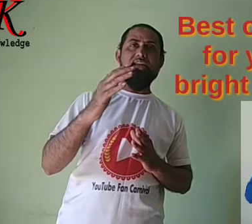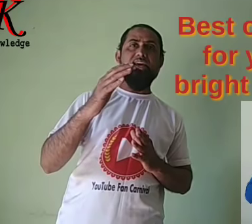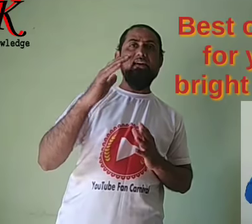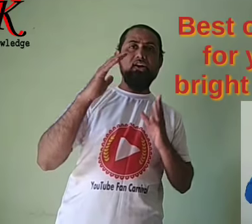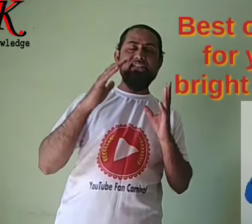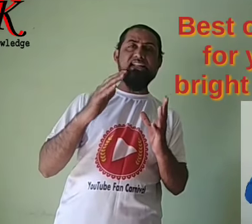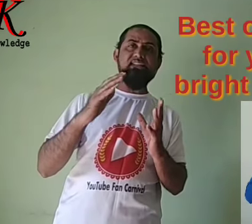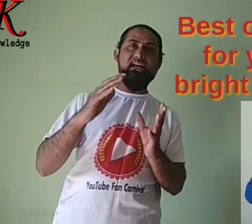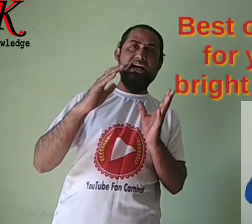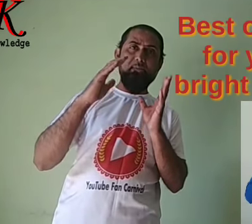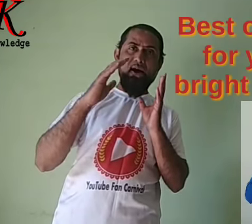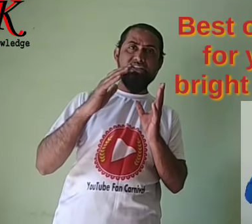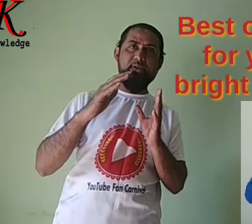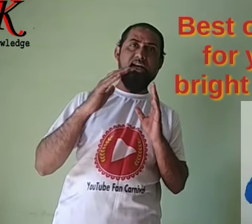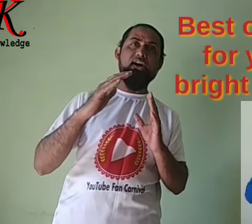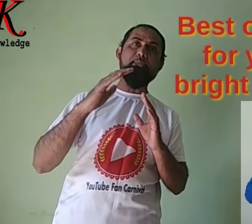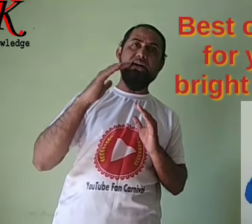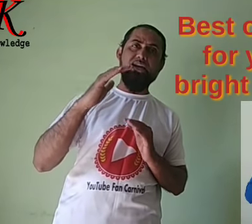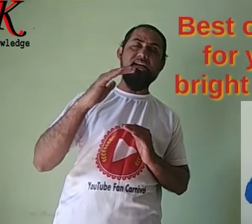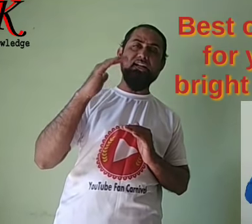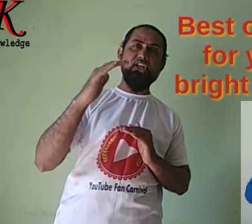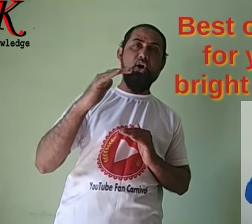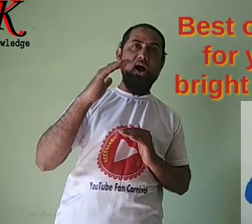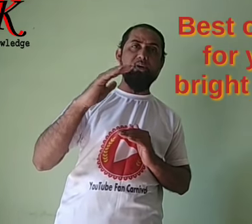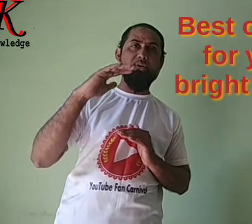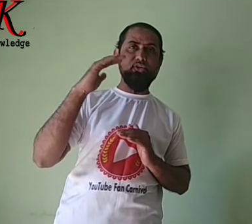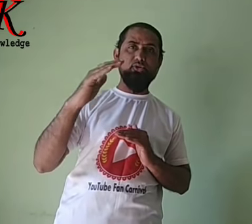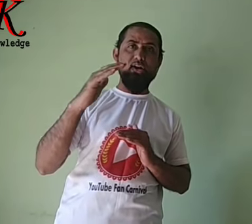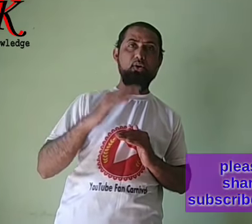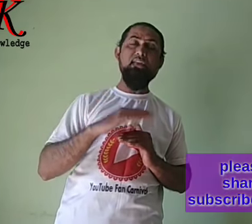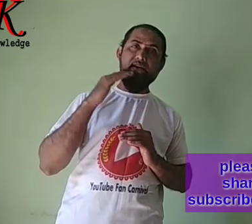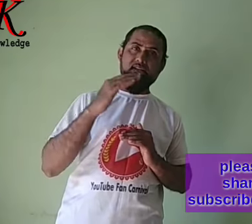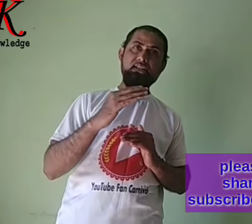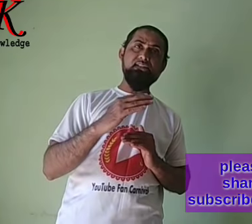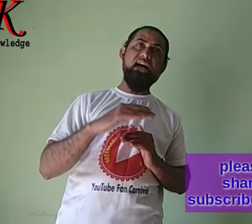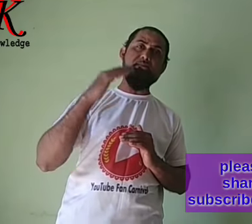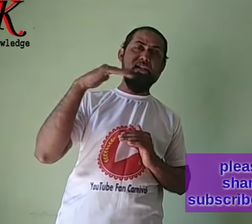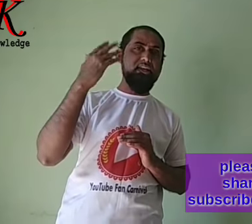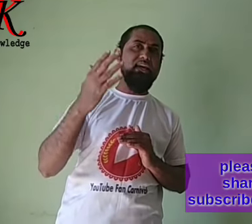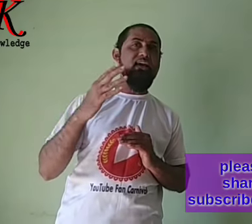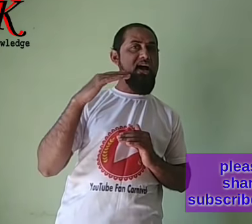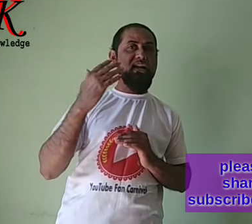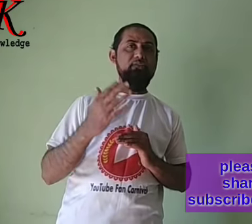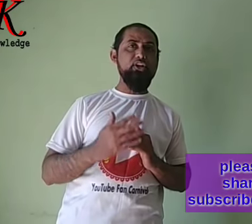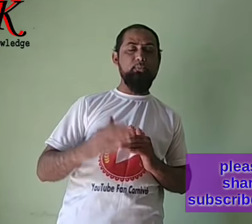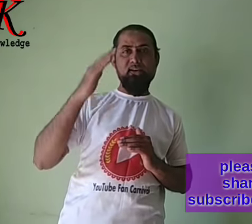दे और ज्यादा से ज्यादा marks मिले और आपका केरियर अच्छा हो आपका भविश्य दुआल हो इसी के साथ मिलते हैं अगले वीडियो में